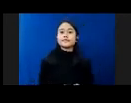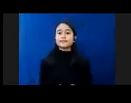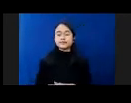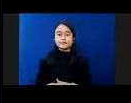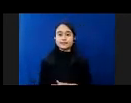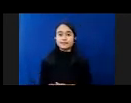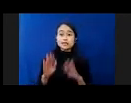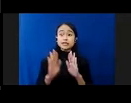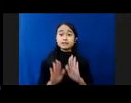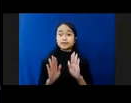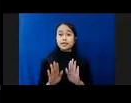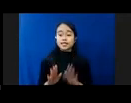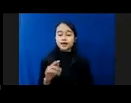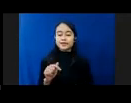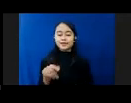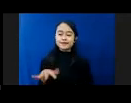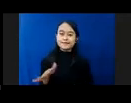Sebentar Ini Agak